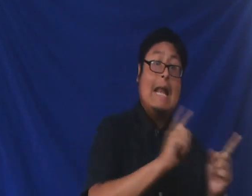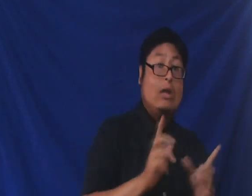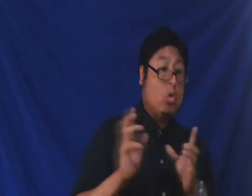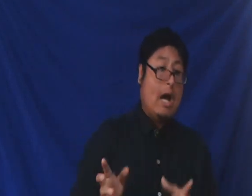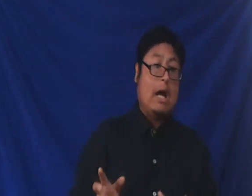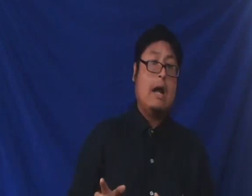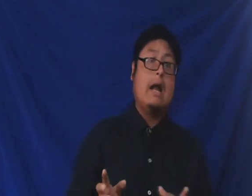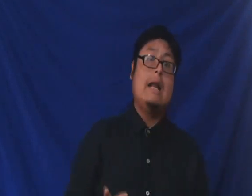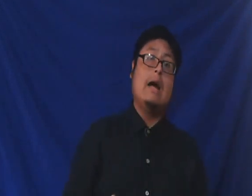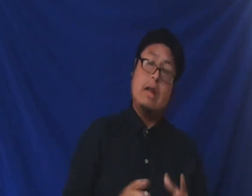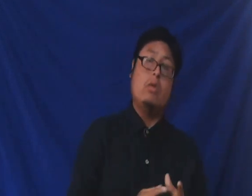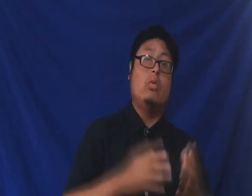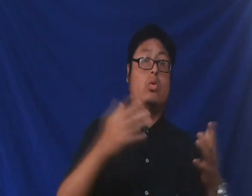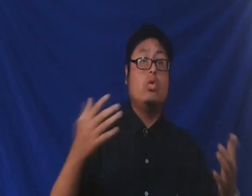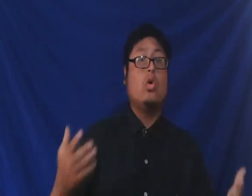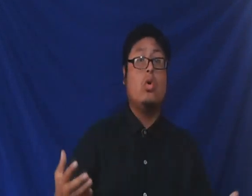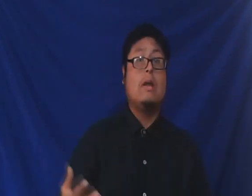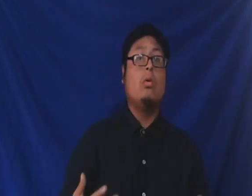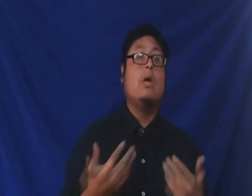la Torá. Claro, nosotros conocemos